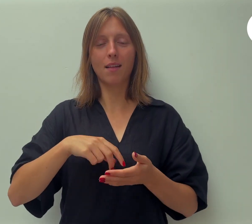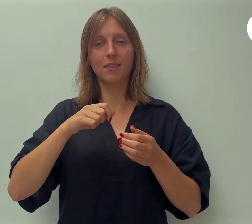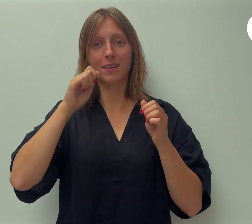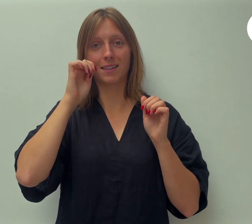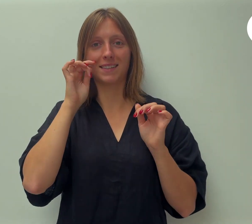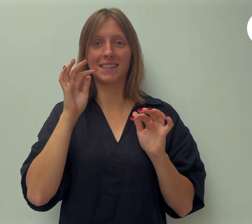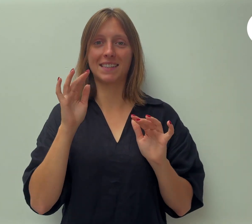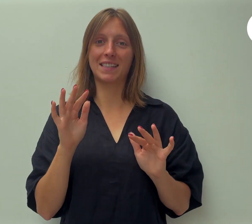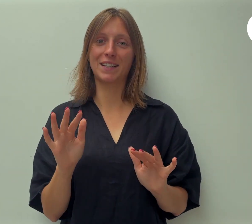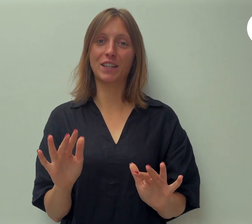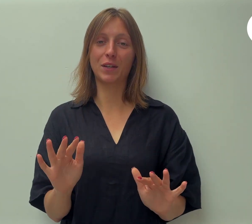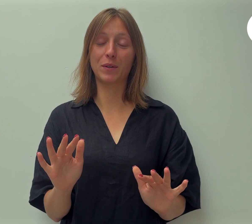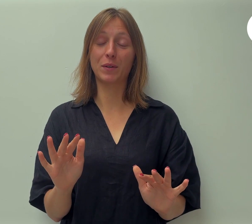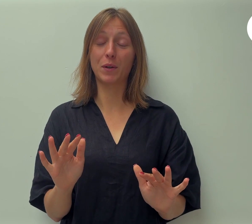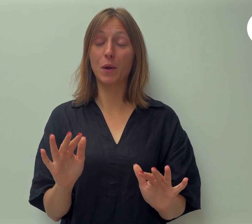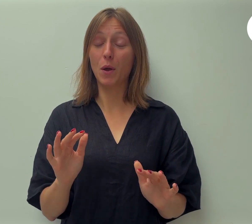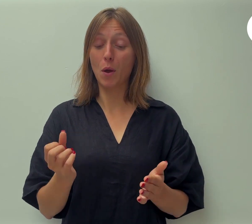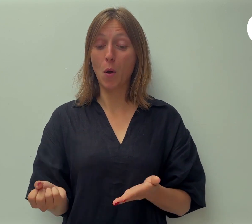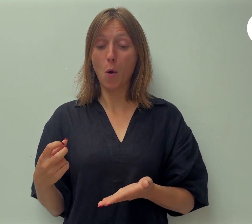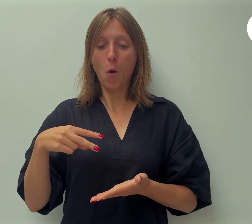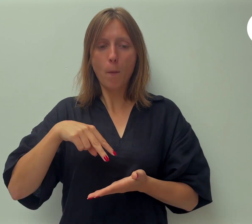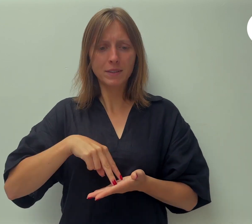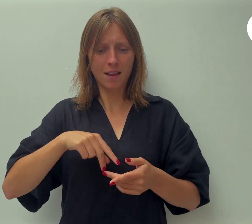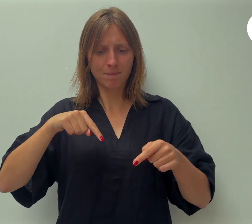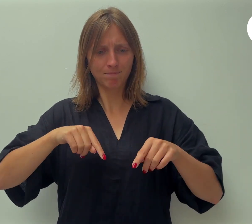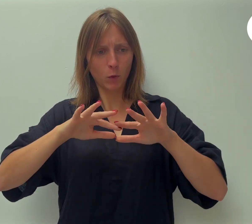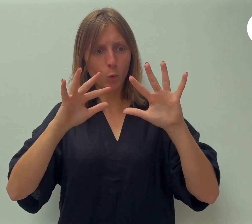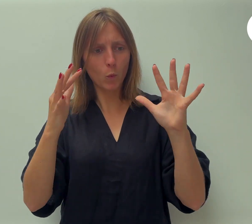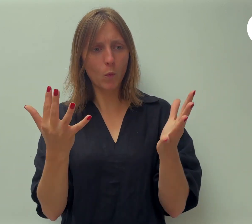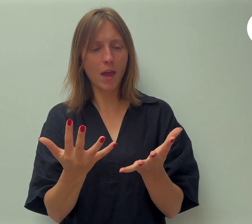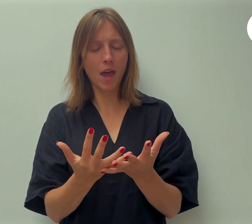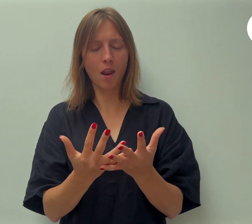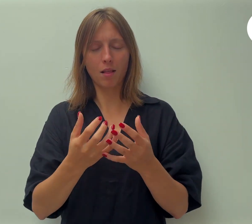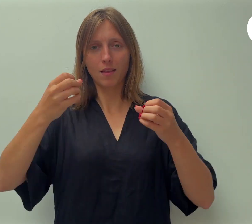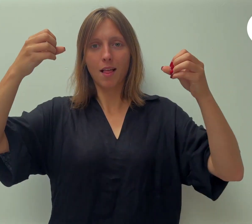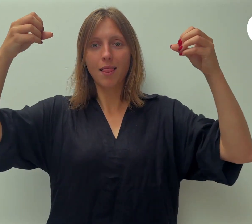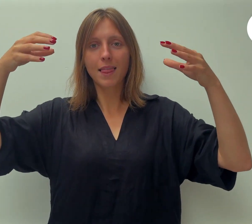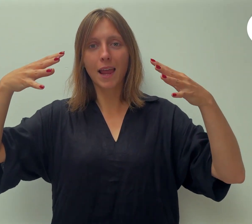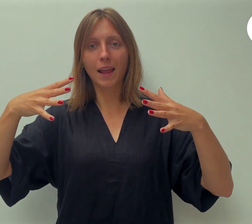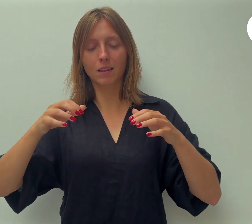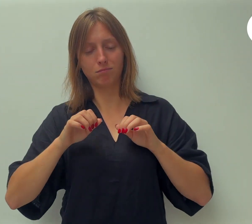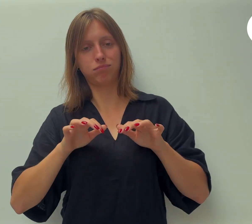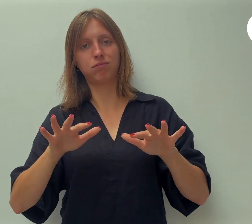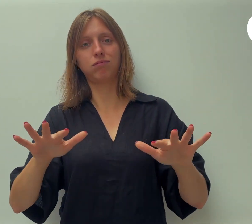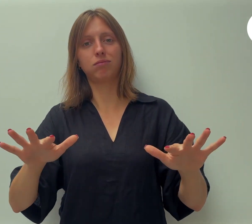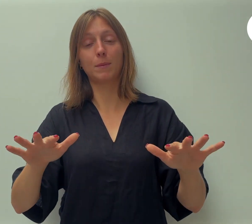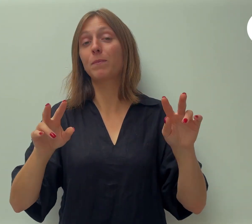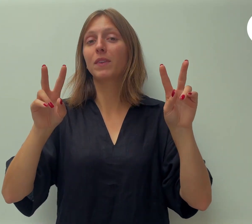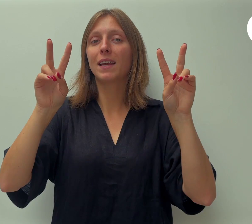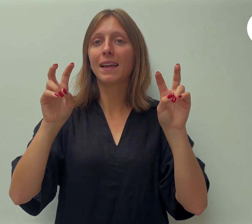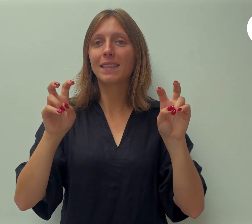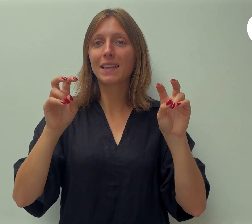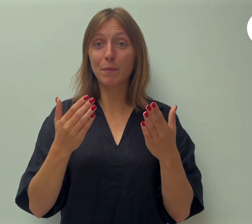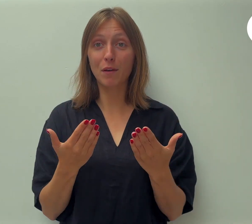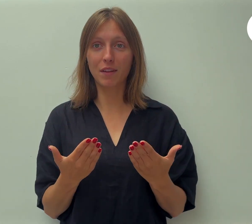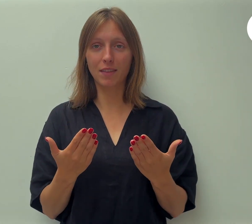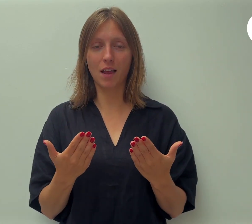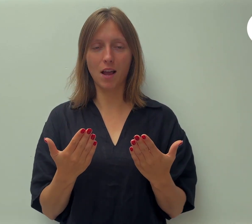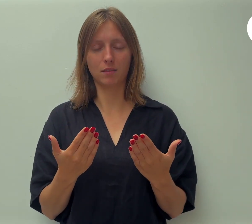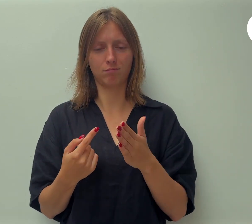te staan en een licht te zijn in deze wereld. Het thema van vandaag is dan ook, laat je licht schijnen. Ik